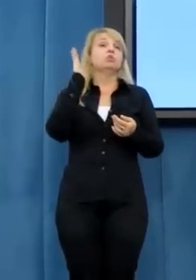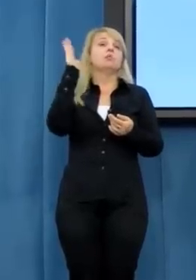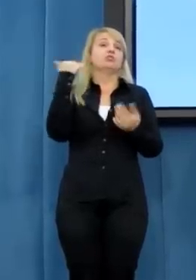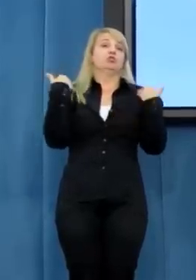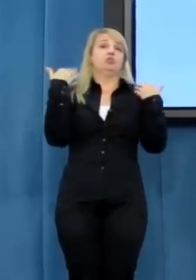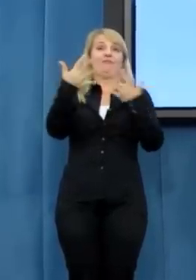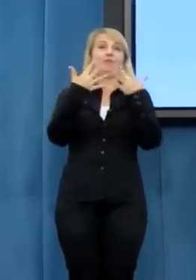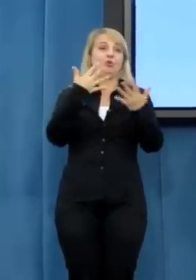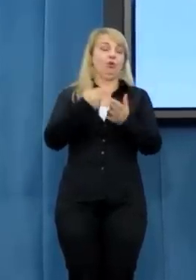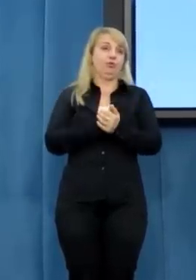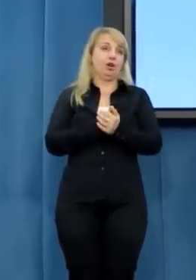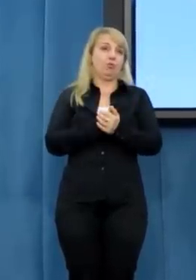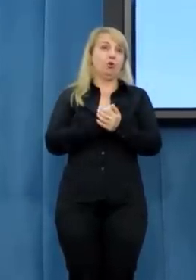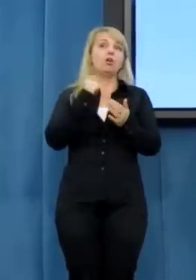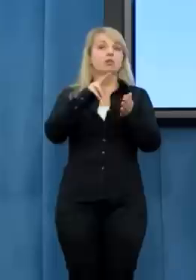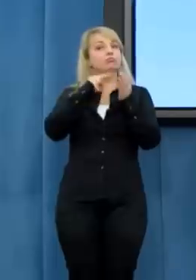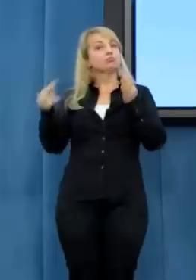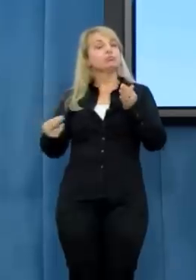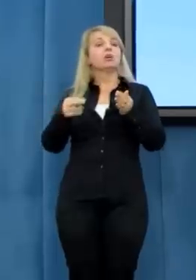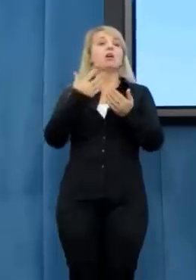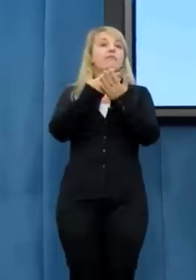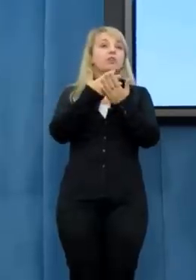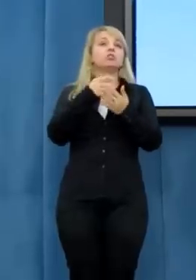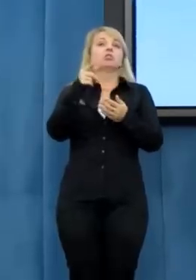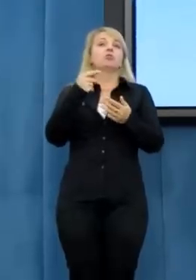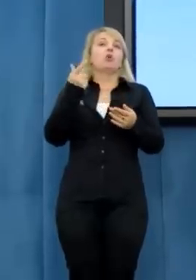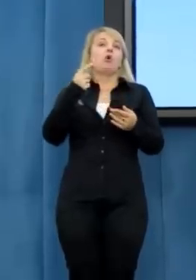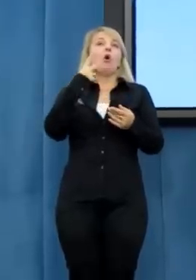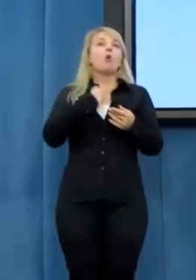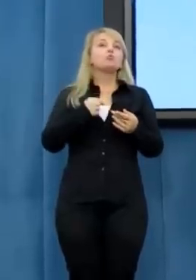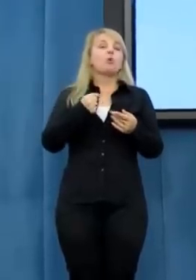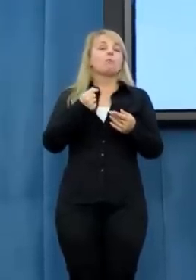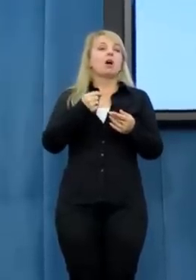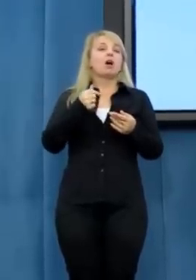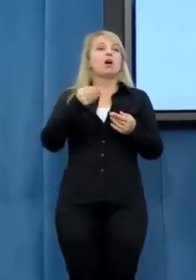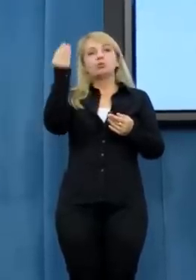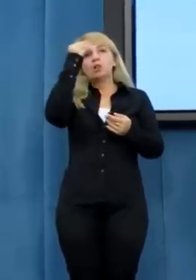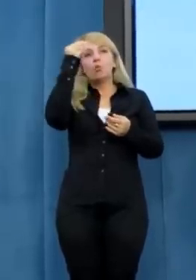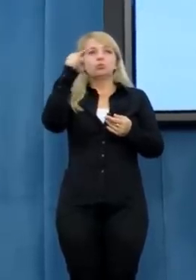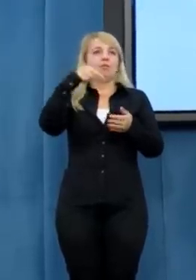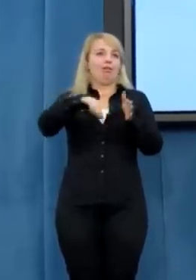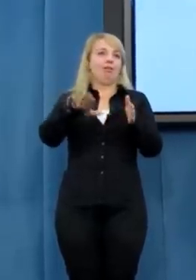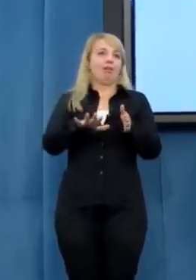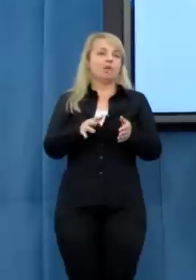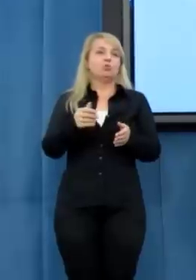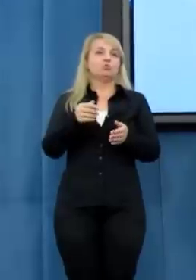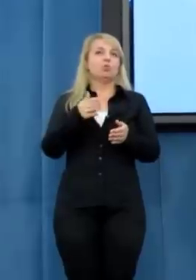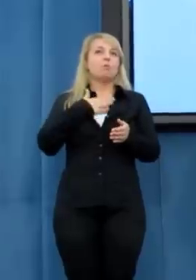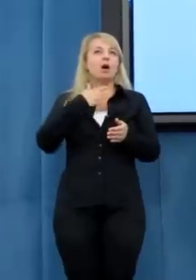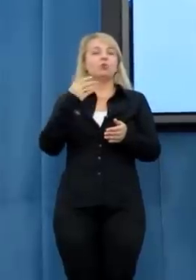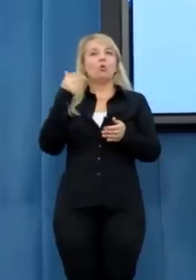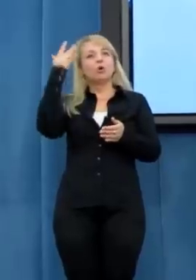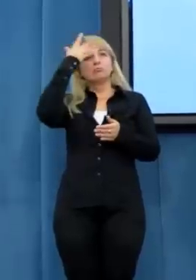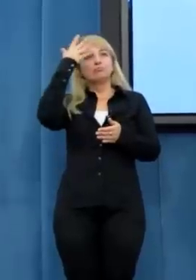wychodzą już jako osoby, można powiedzieć, bardzo pokaleczone